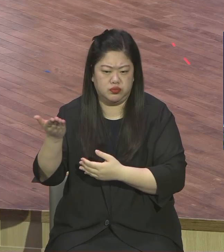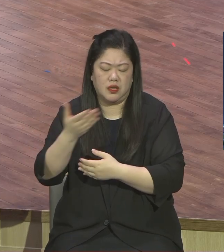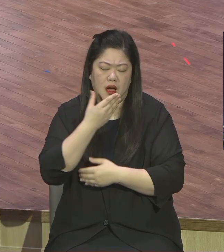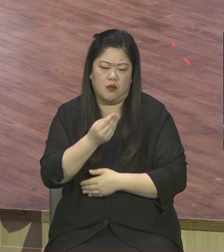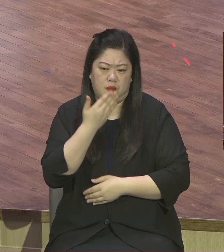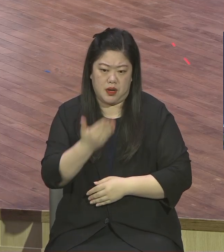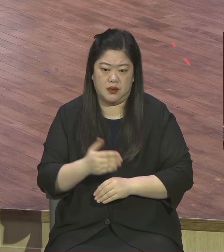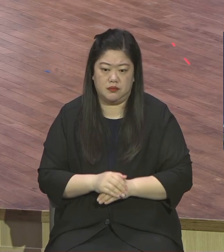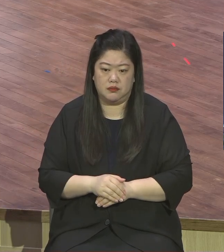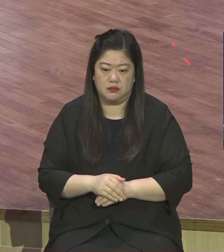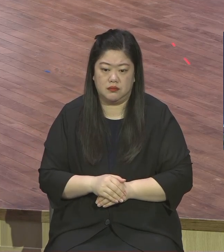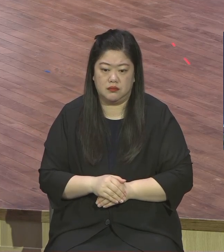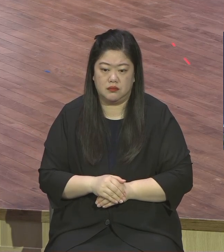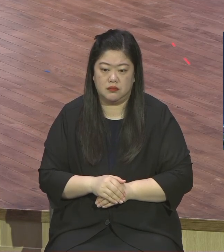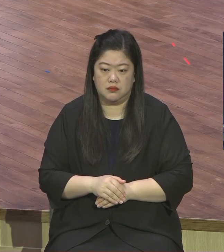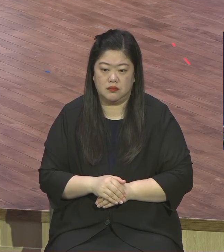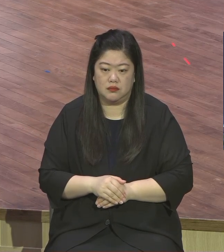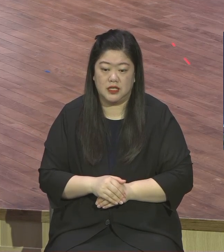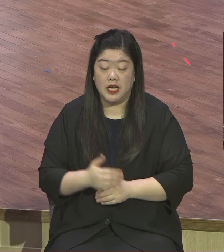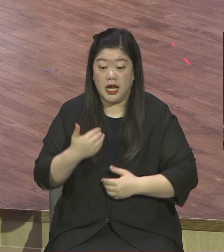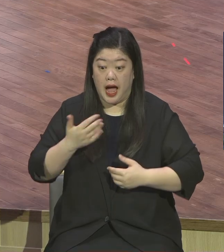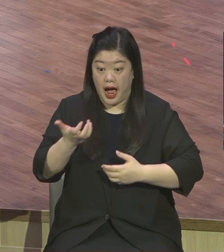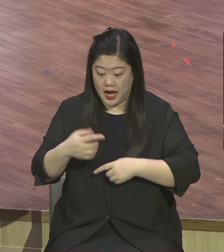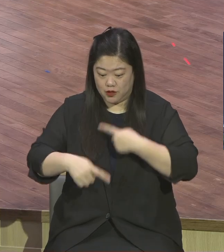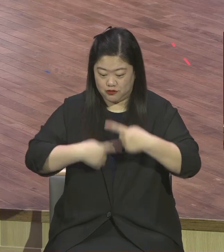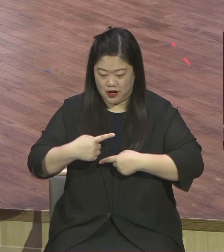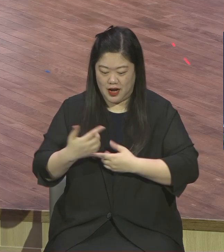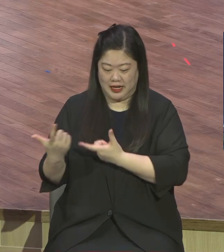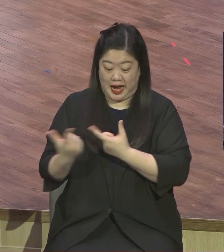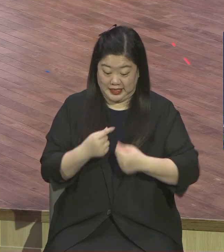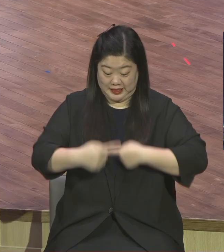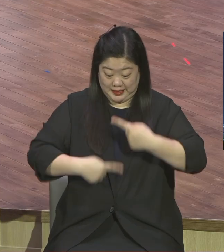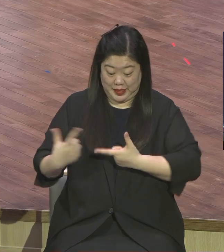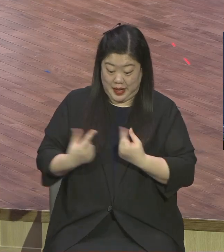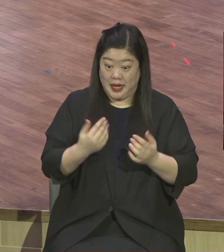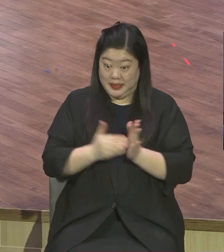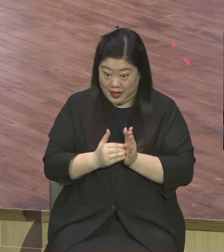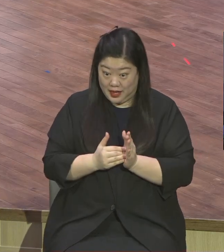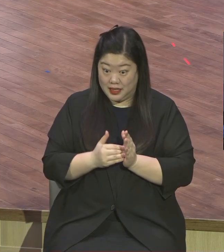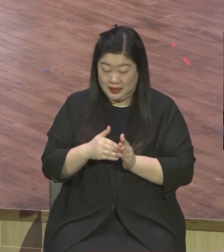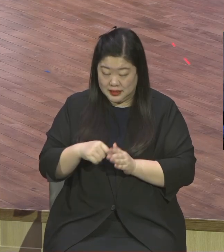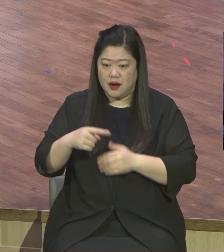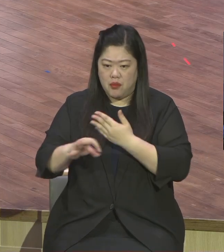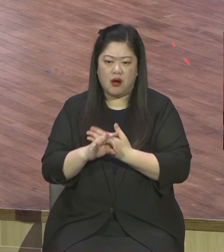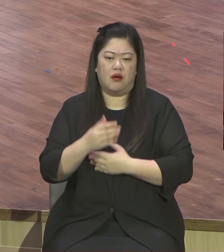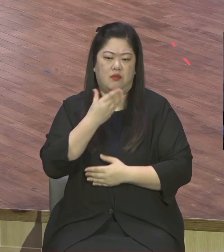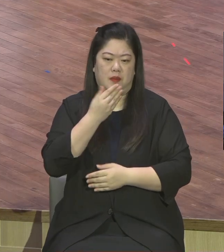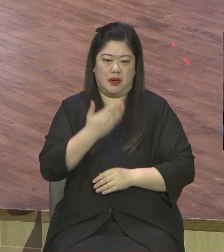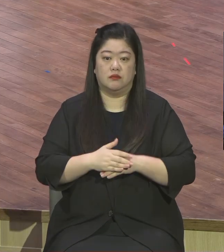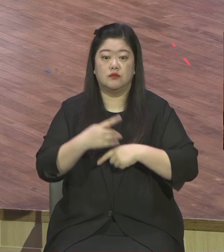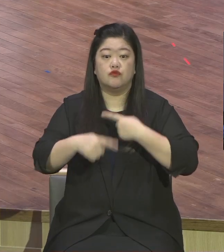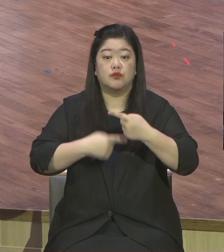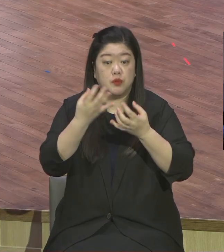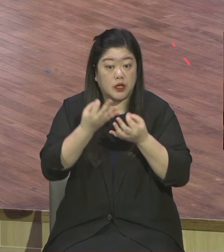영접한 여러분이 어떤 신분이 되느냐 곤도우스 5장 11절입니다 그런 적 누구든지 그리스도 안에 새로운